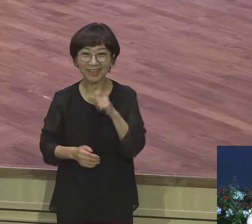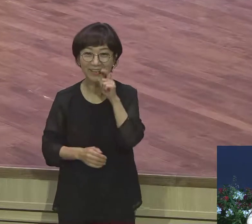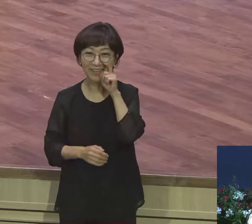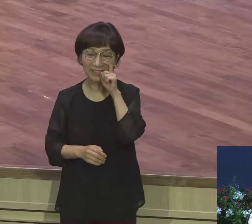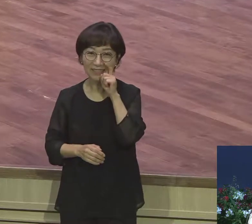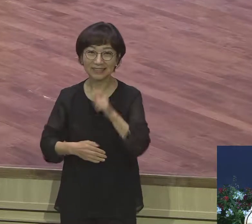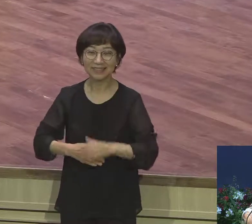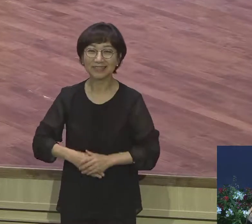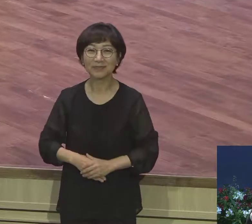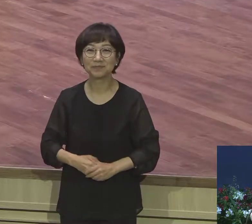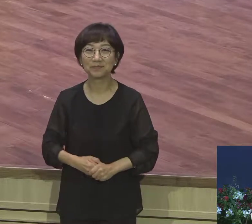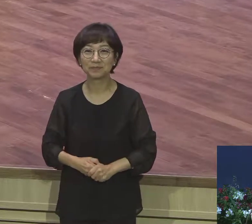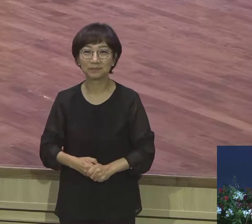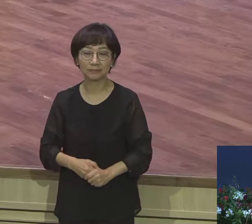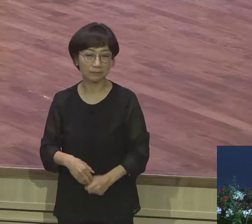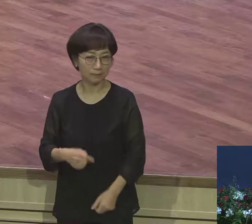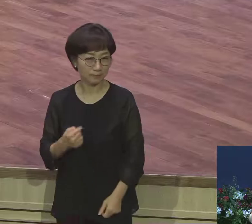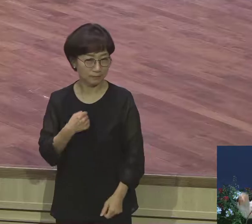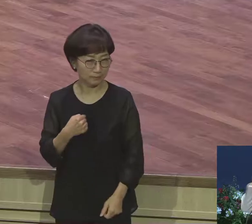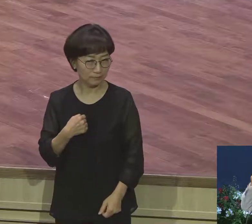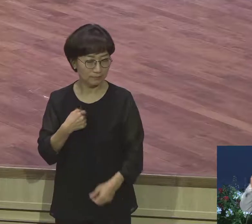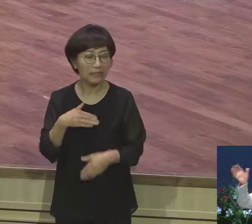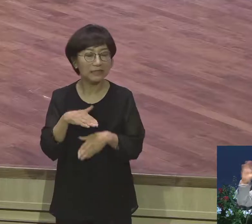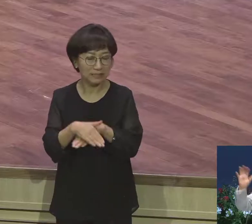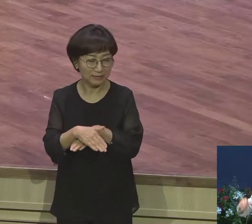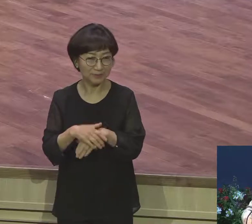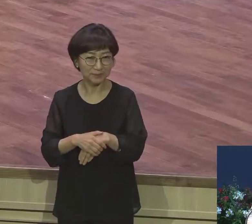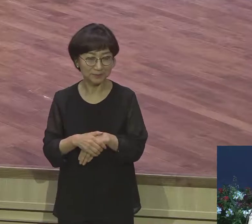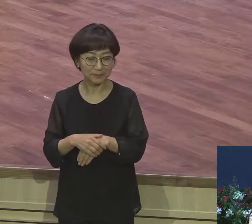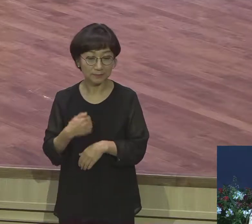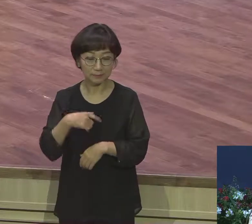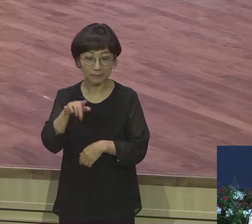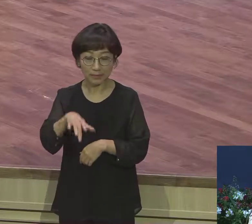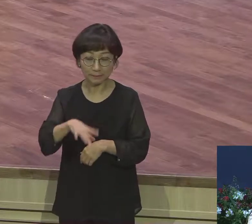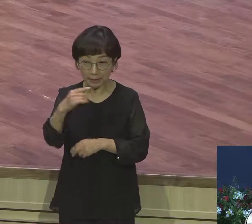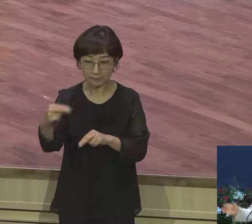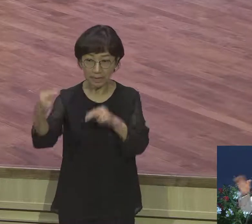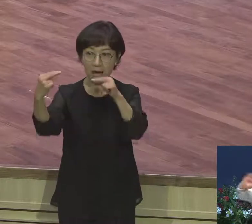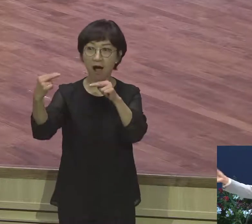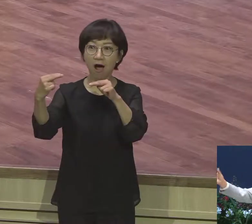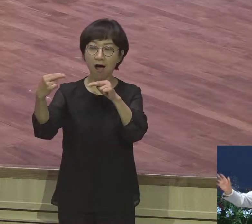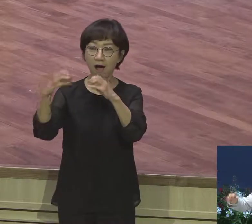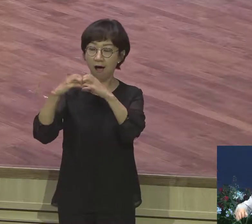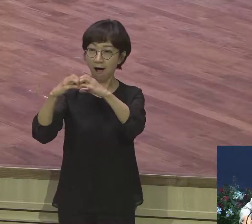제가 그렇게 결혼을 했다니까 끝이야 그냥 아무것도 안 봐